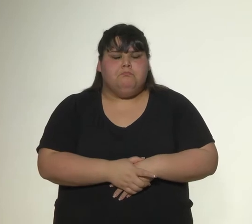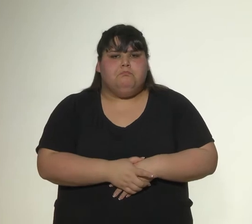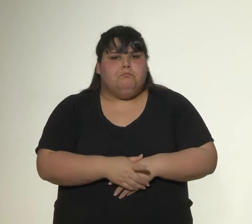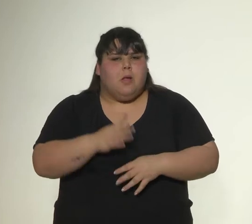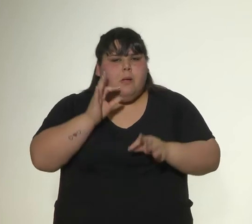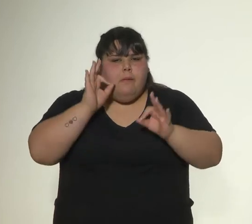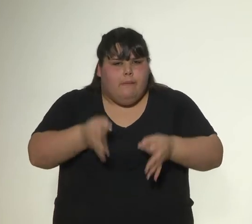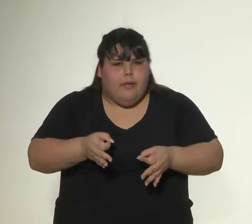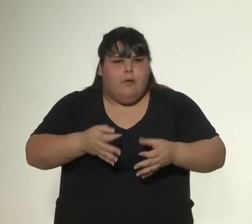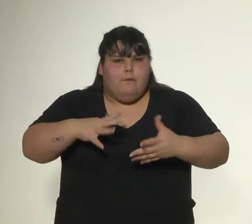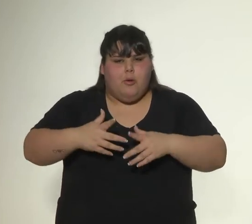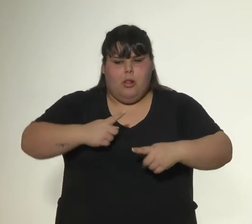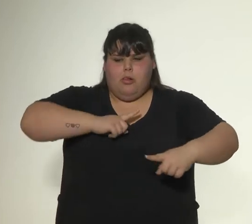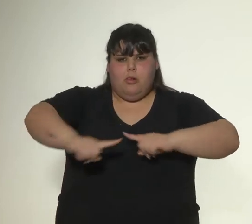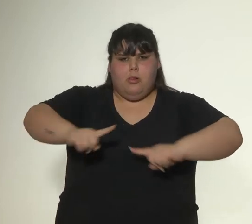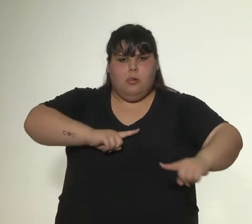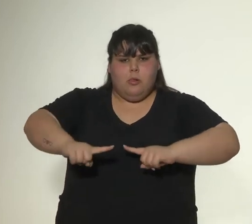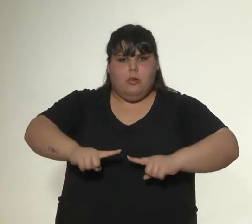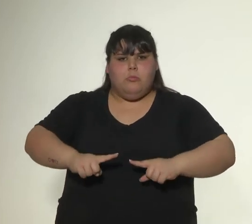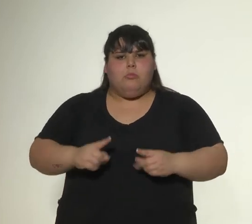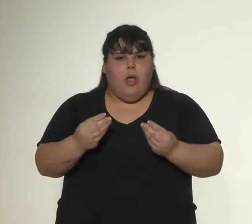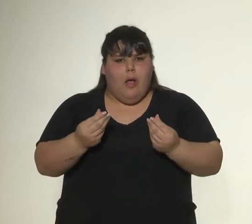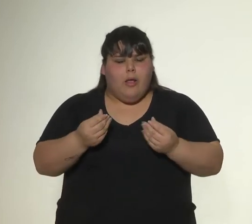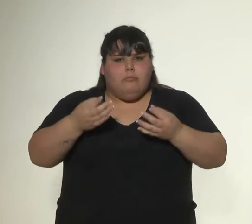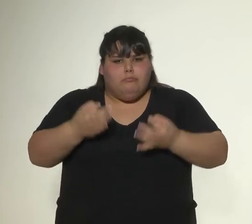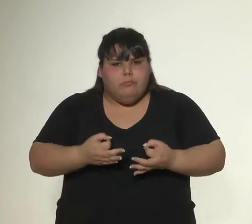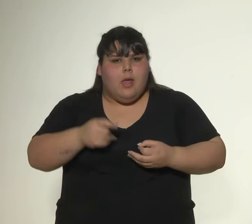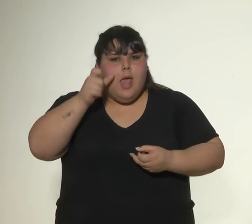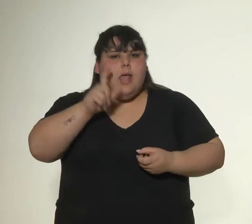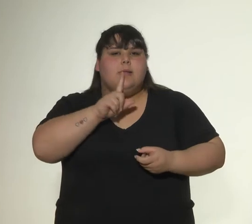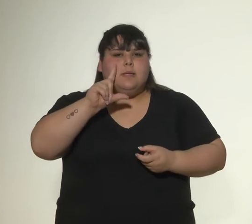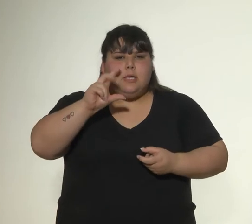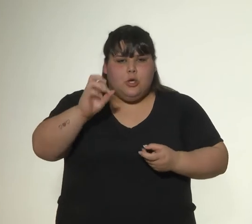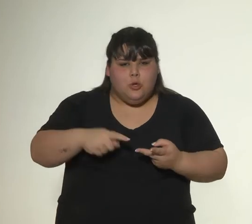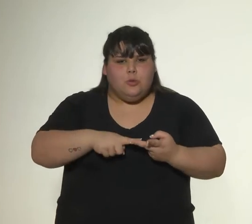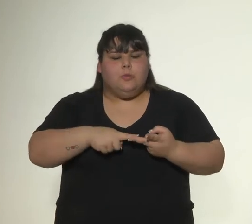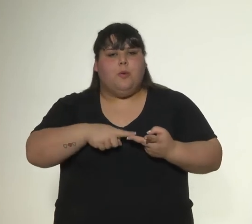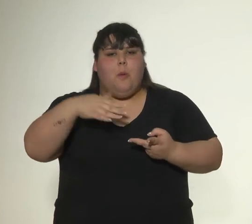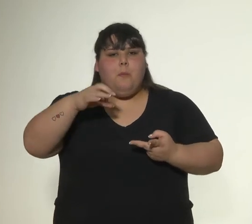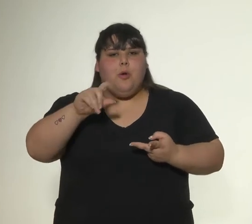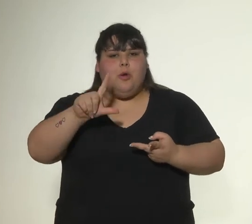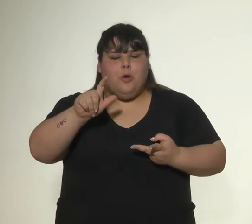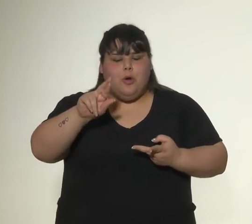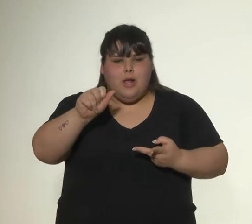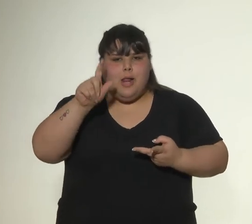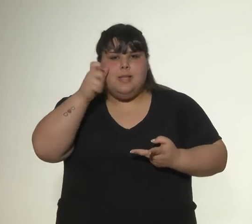liderazgo, principios sólidos en valores éticos y morales. Con capacidad de crear,